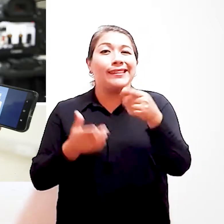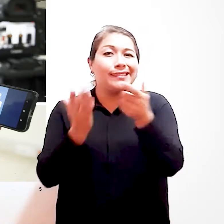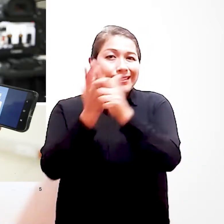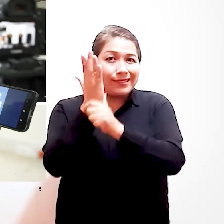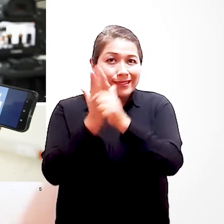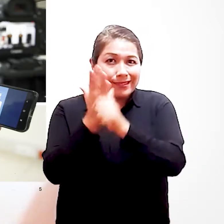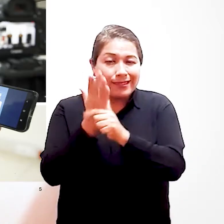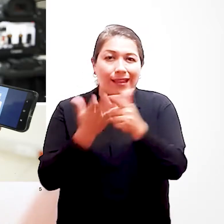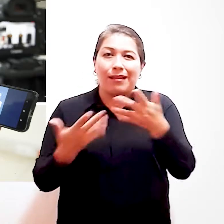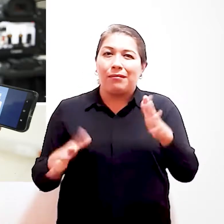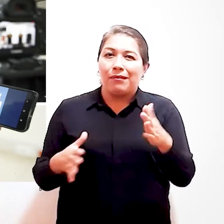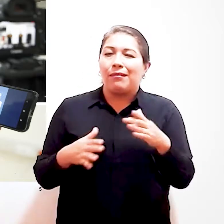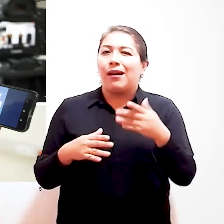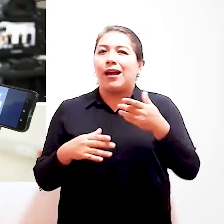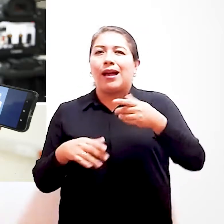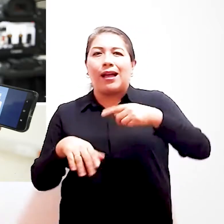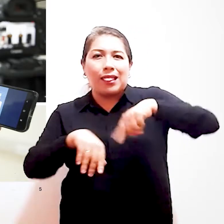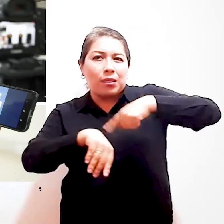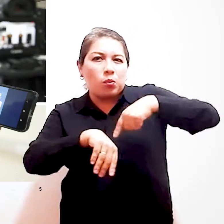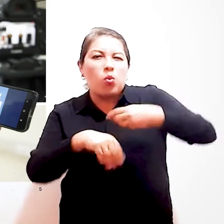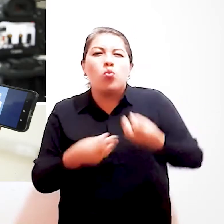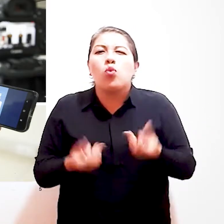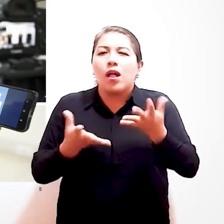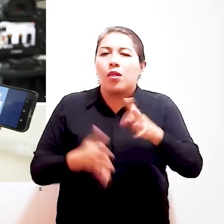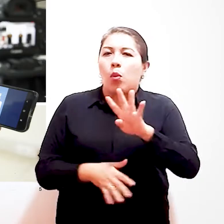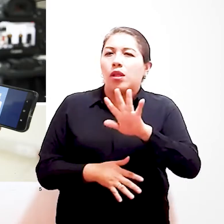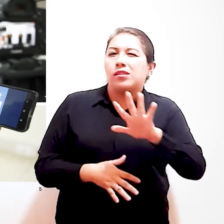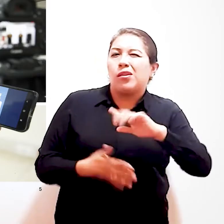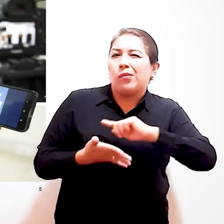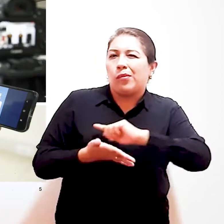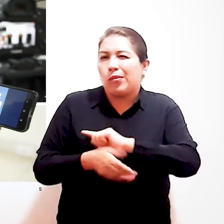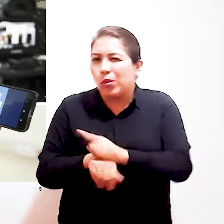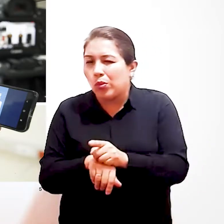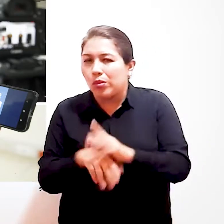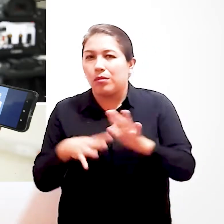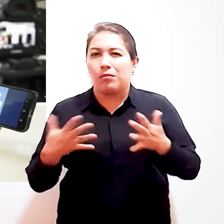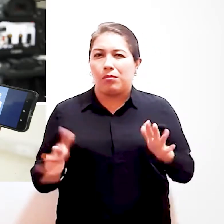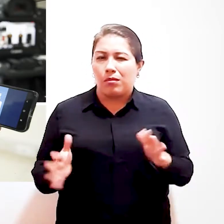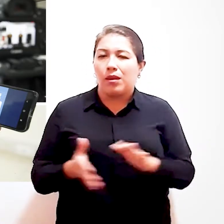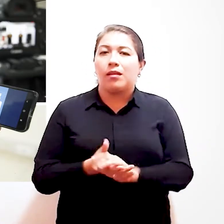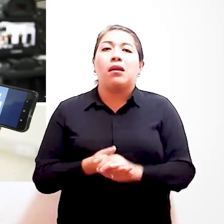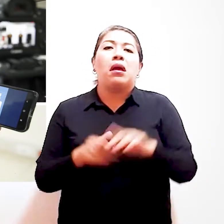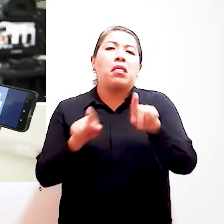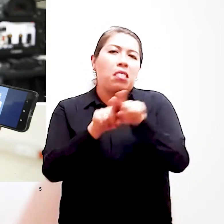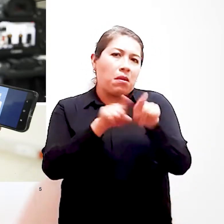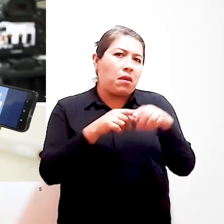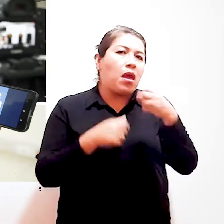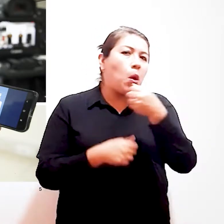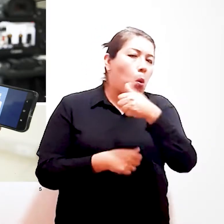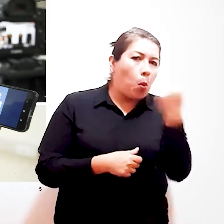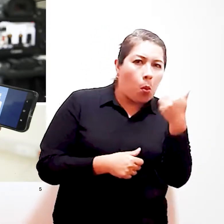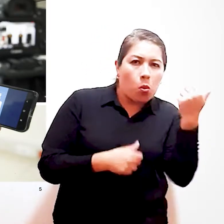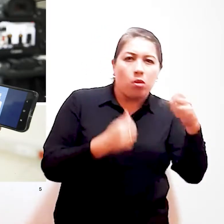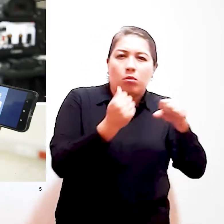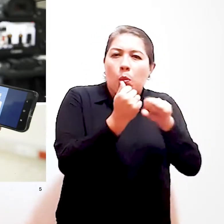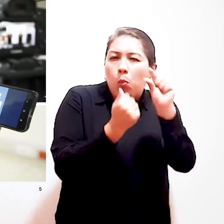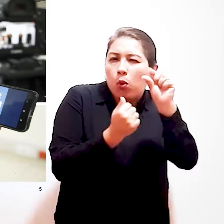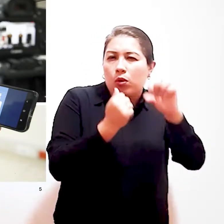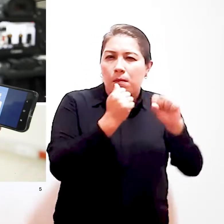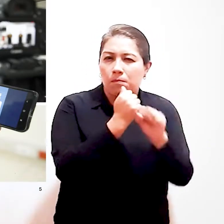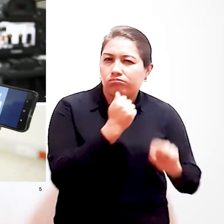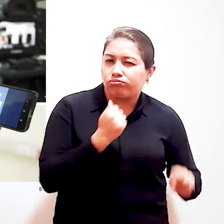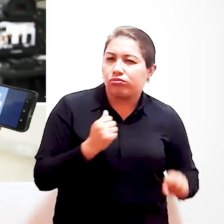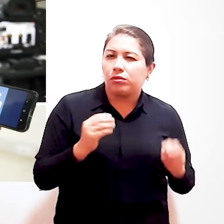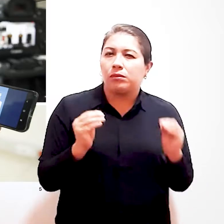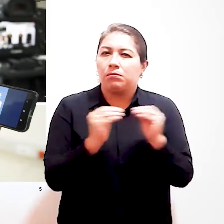Este formato llega a espacios promedio de 4 a 5 minutos y ya se encuentra en desarrollo su adaptación a un formato más extendido y